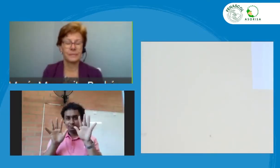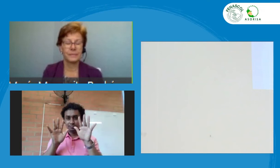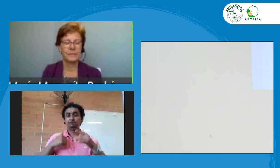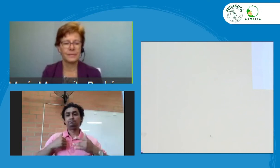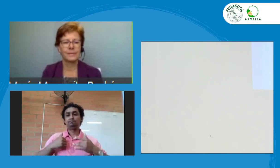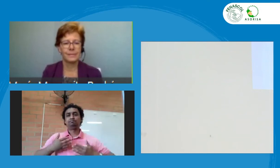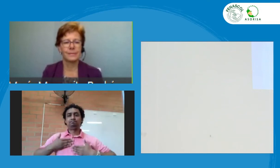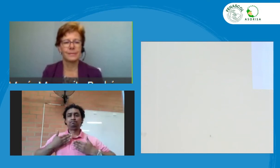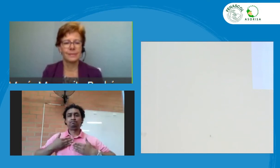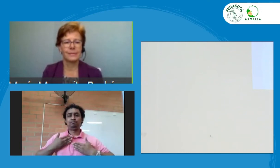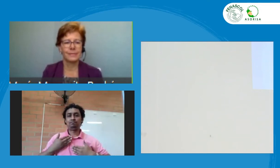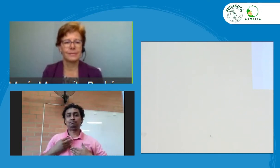muchas gracias, buenos días.